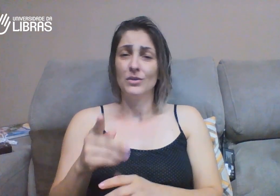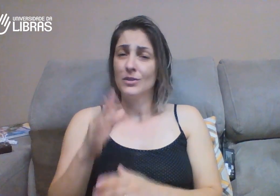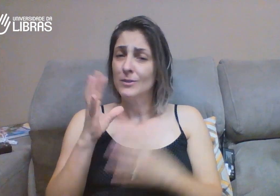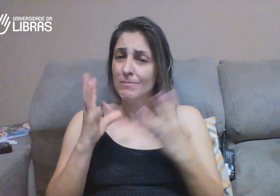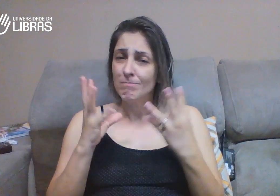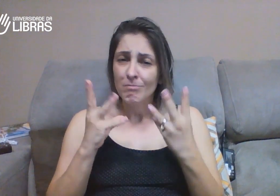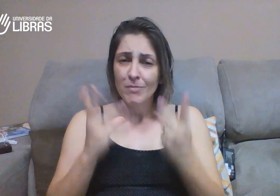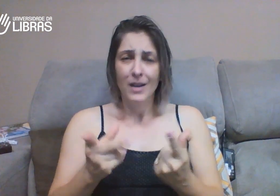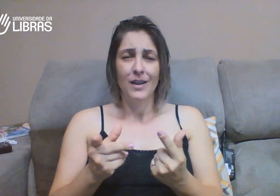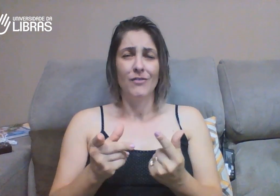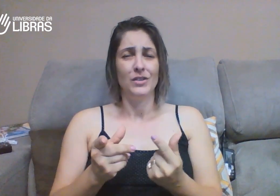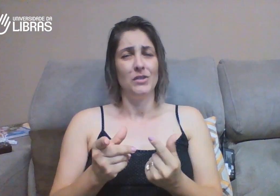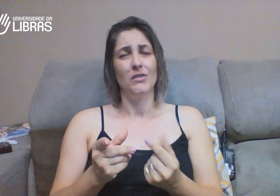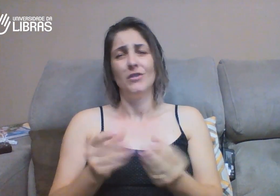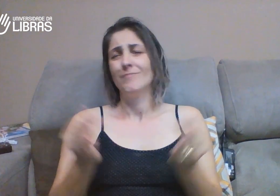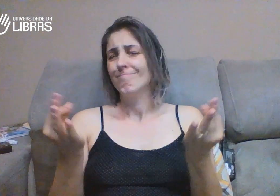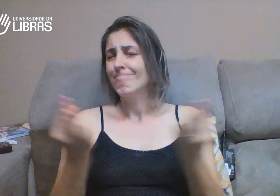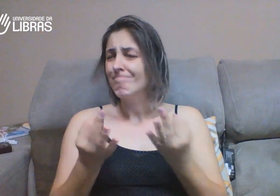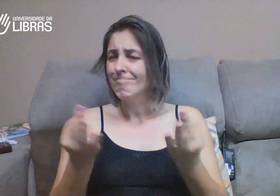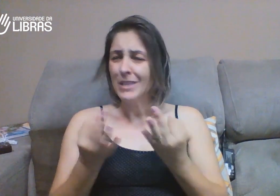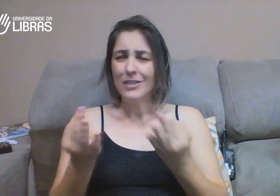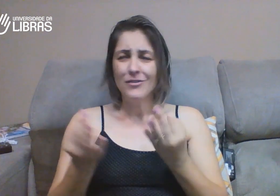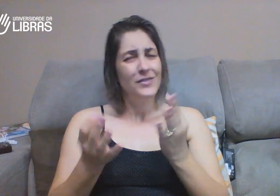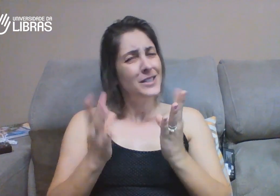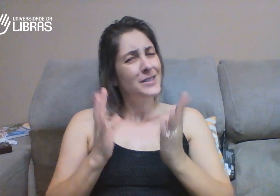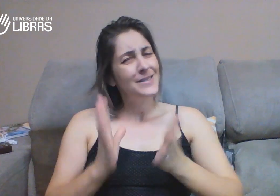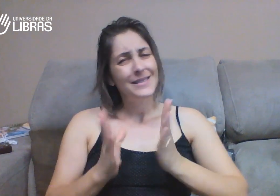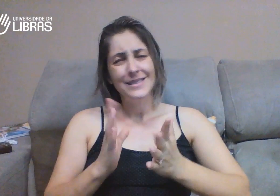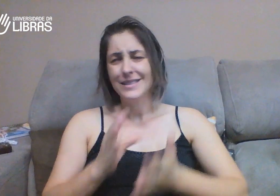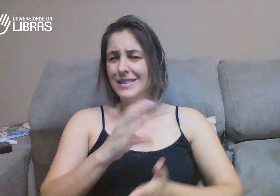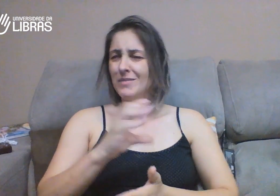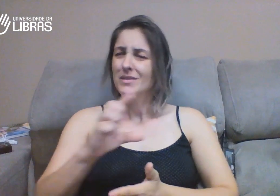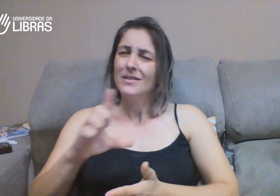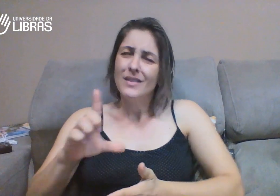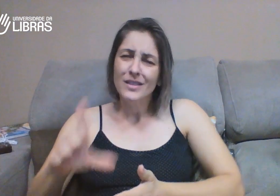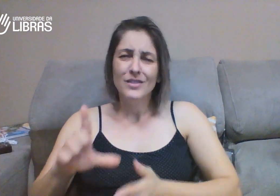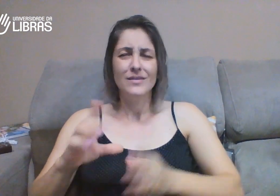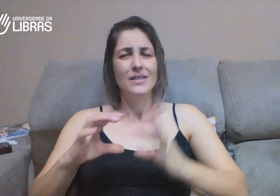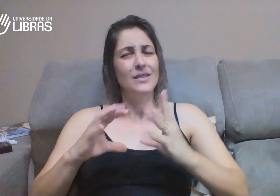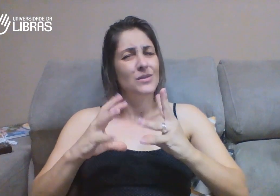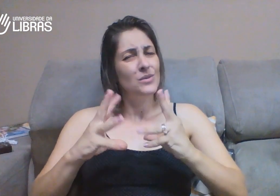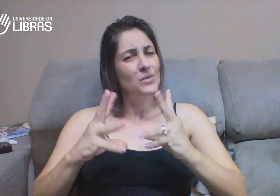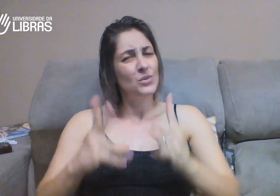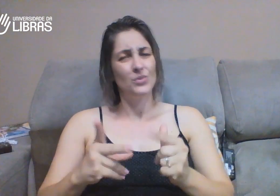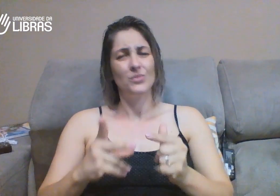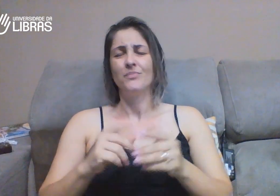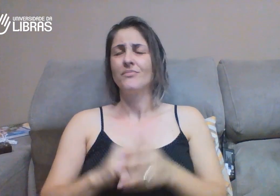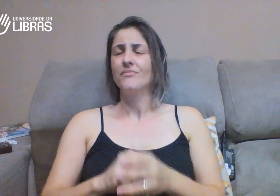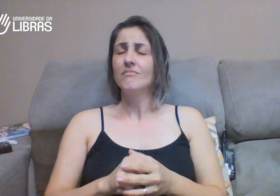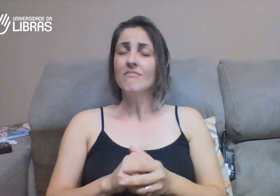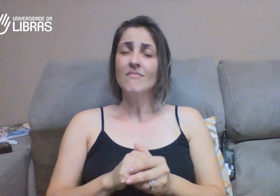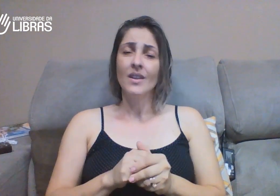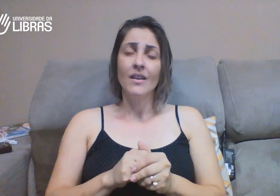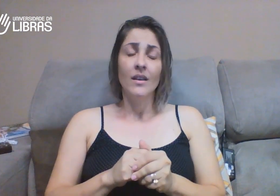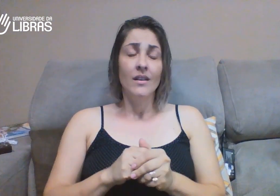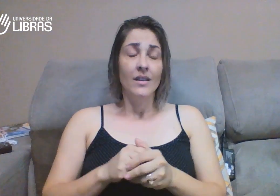demais mesmo. Vocês são maravilhosos. Perfeitos. E ensinam muito bem. Classificadores. As expressões